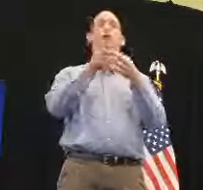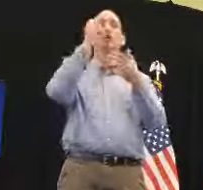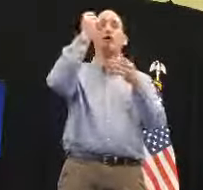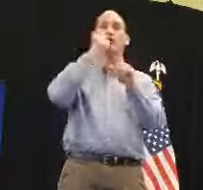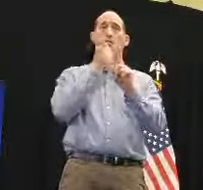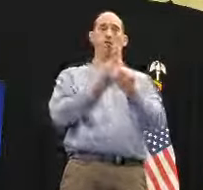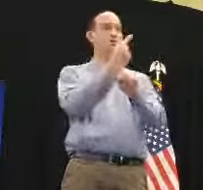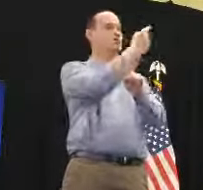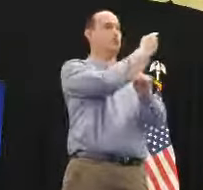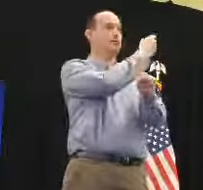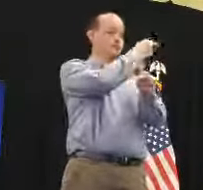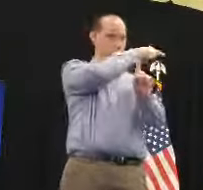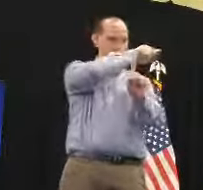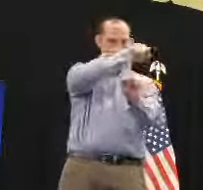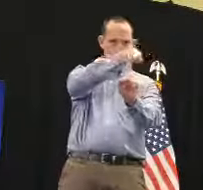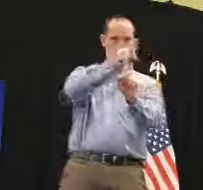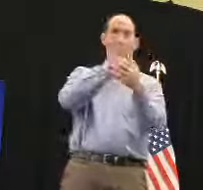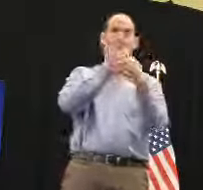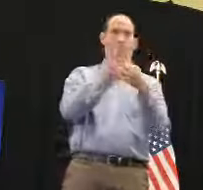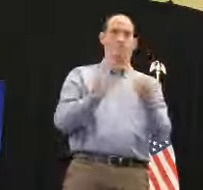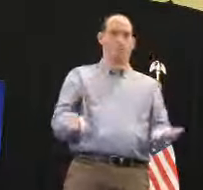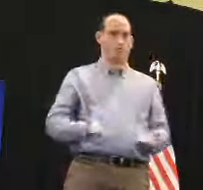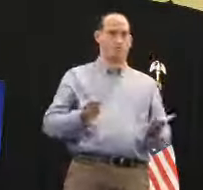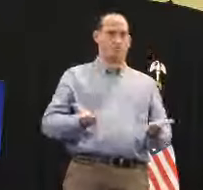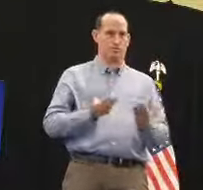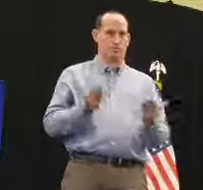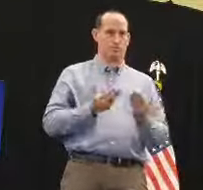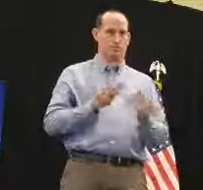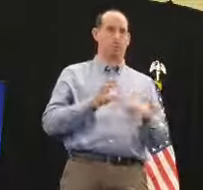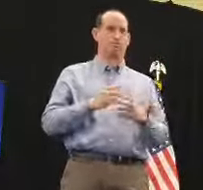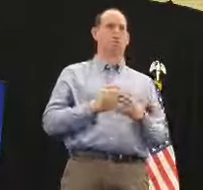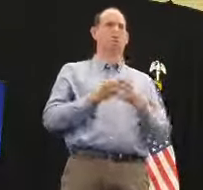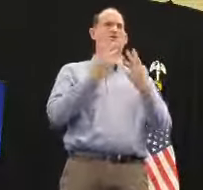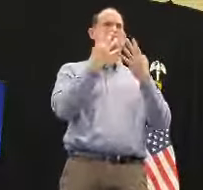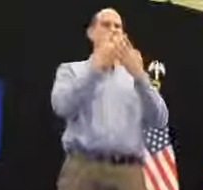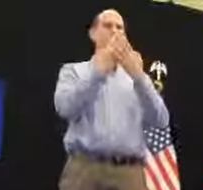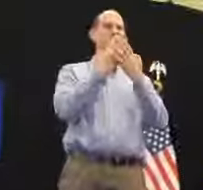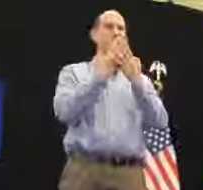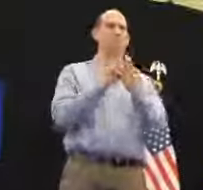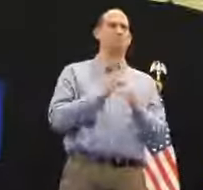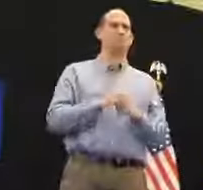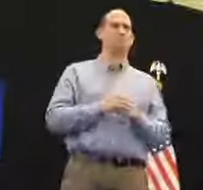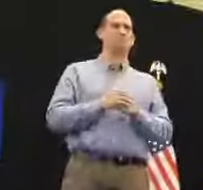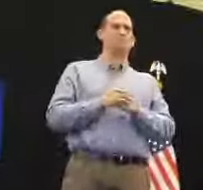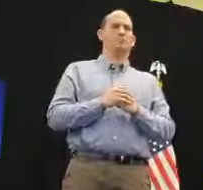Sí, gobernadora, tengo una duda. Con la factura sorpresa que usted indicó... Gracias.